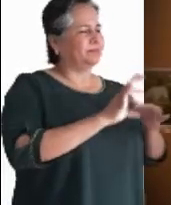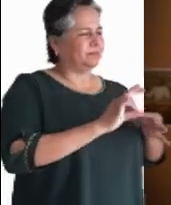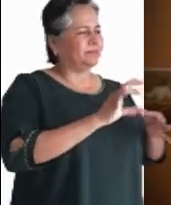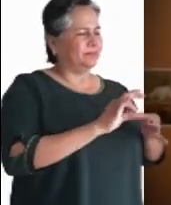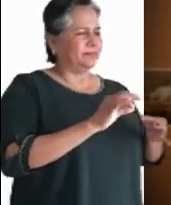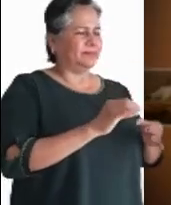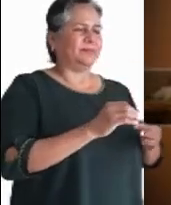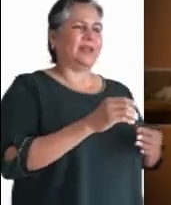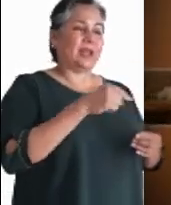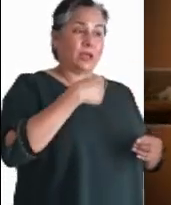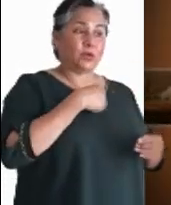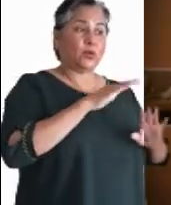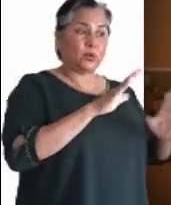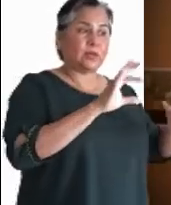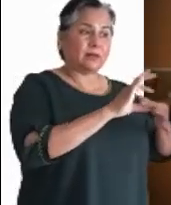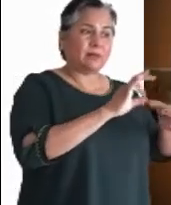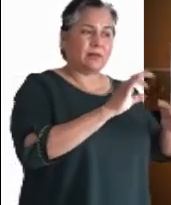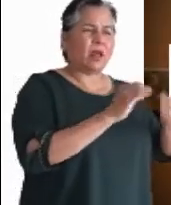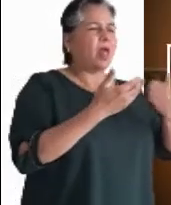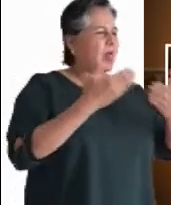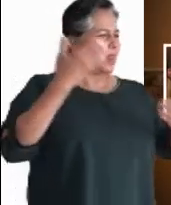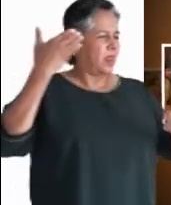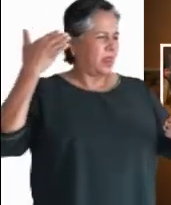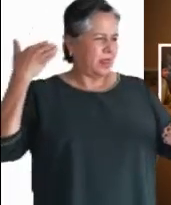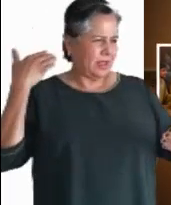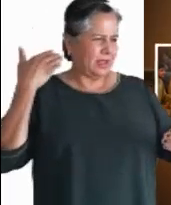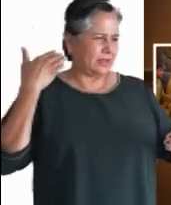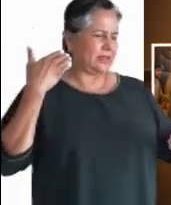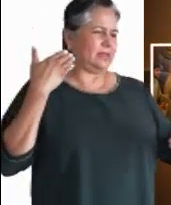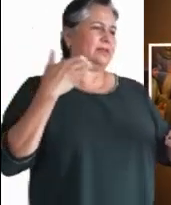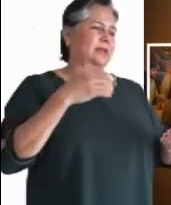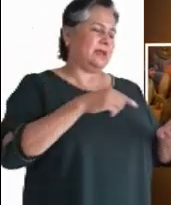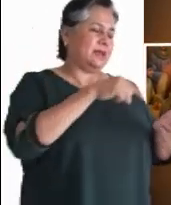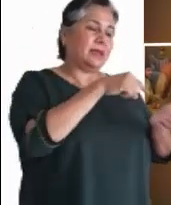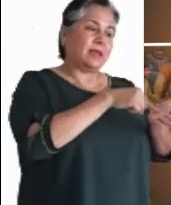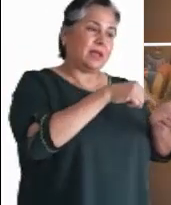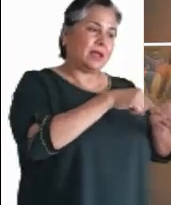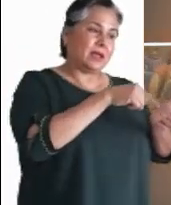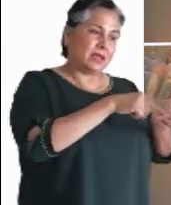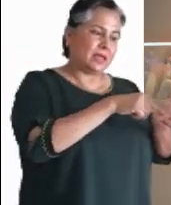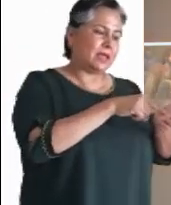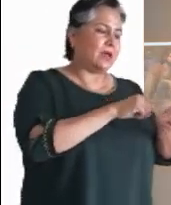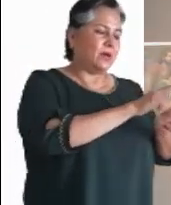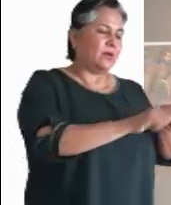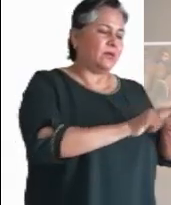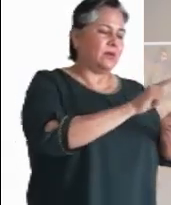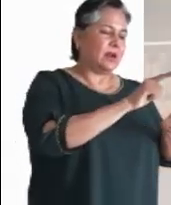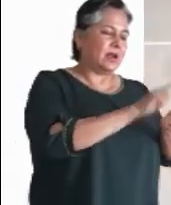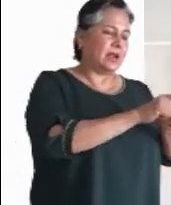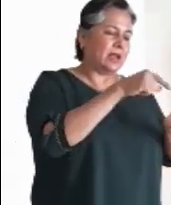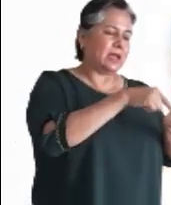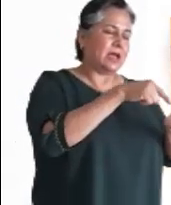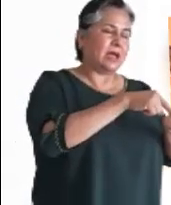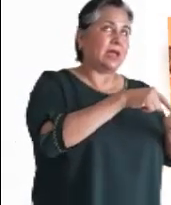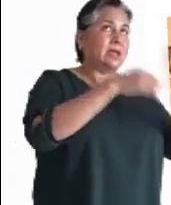dijo, lo que ha sucedido es aquello de que les hablaba yo cuando aún estaba con ustedes, que tenía que cumplirse todo lo que